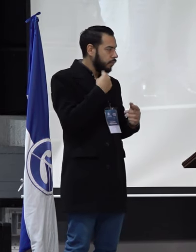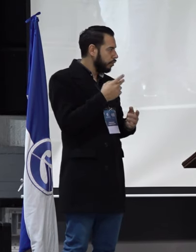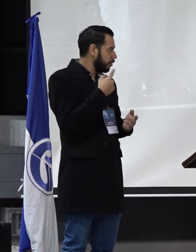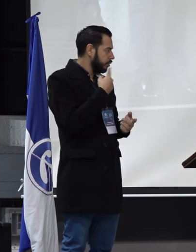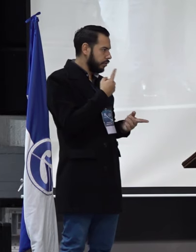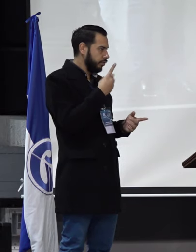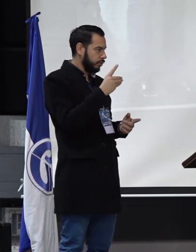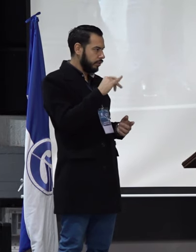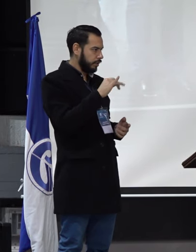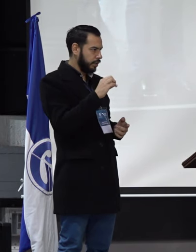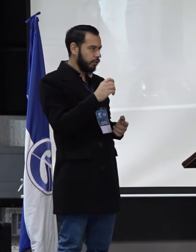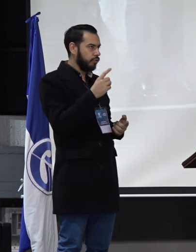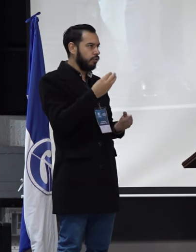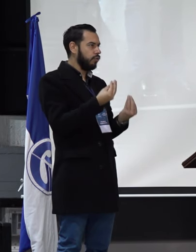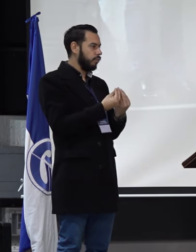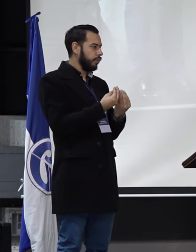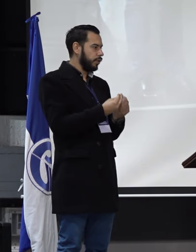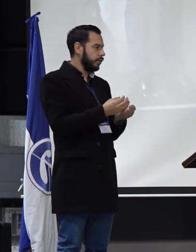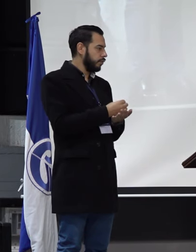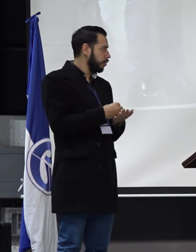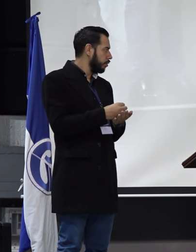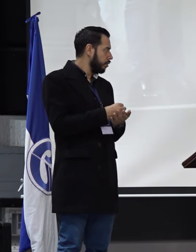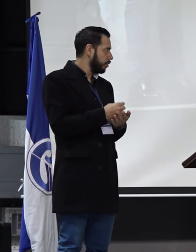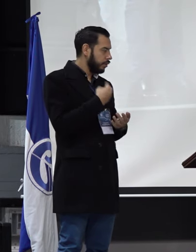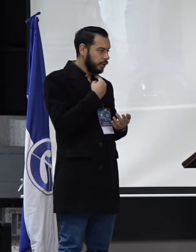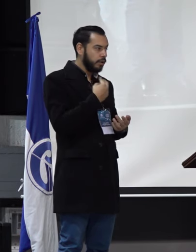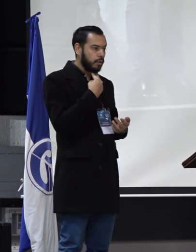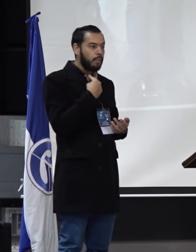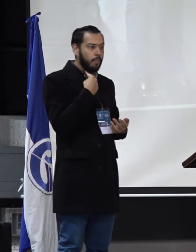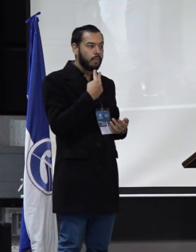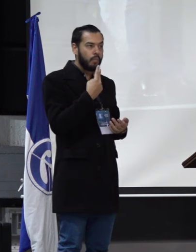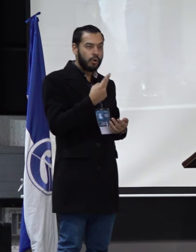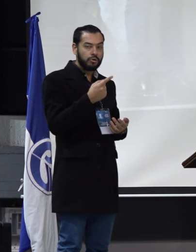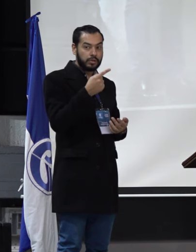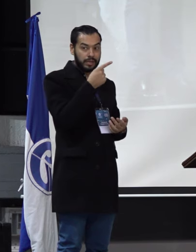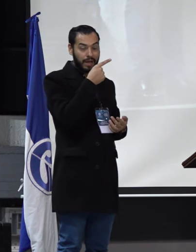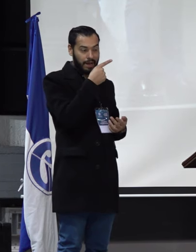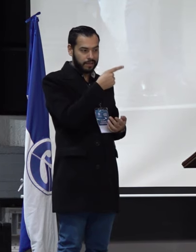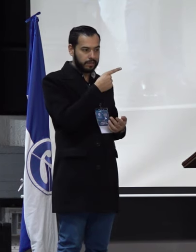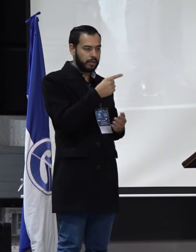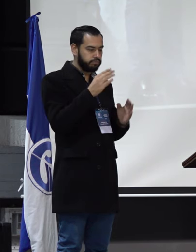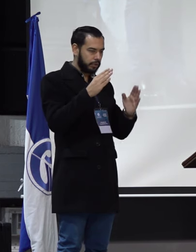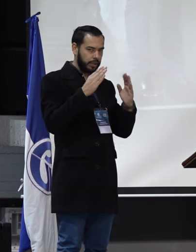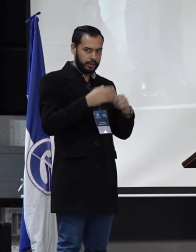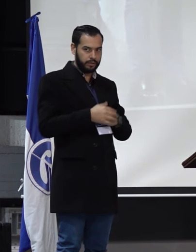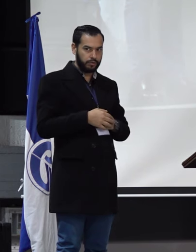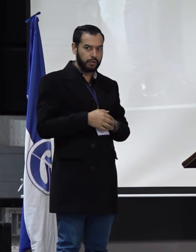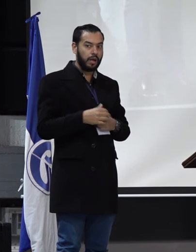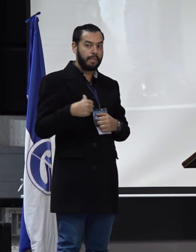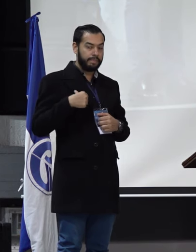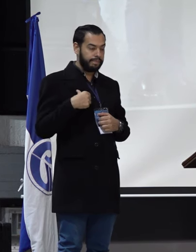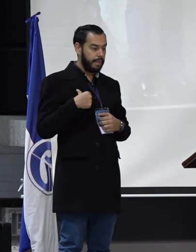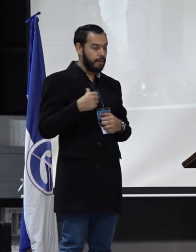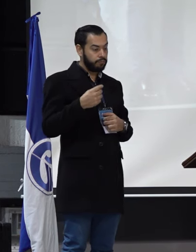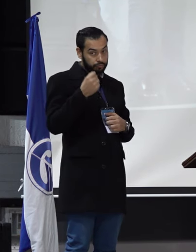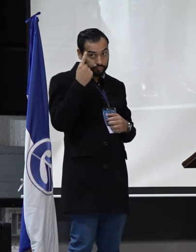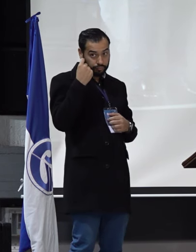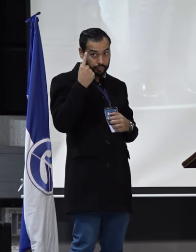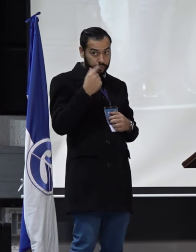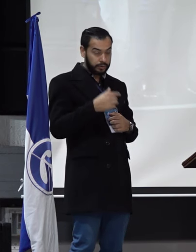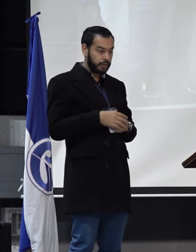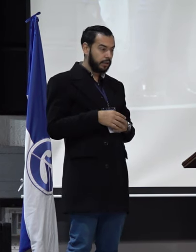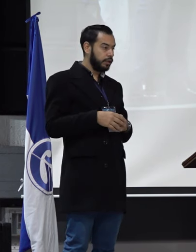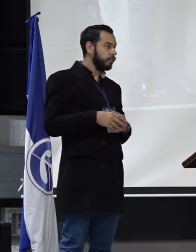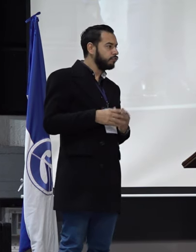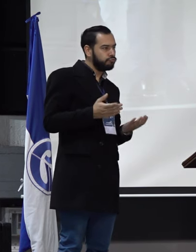como dijo la compañera de Biología, que las voces de los que están allá se escuchan. Tenemos que entender, todavía no se